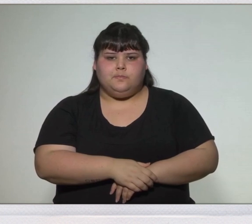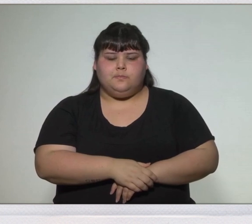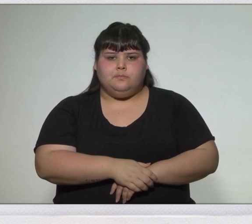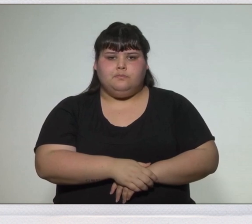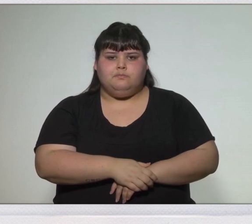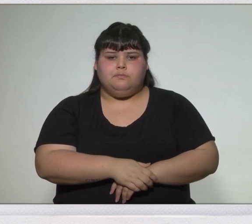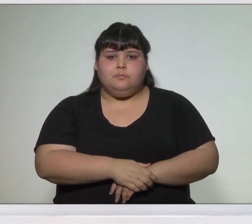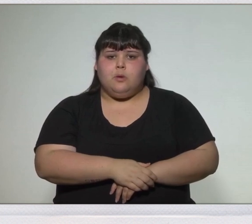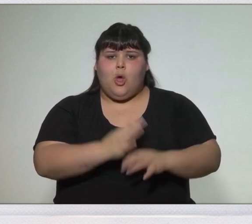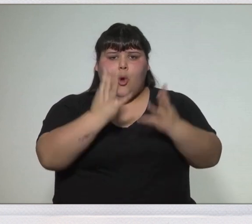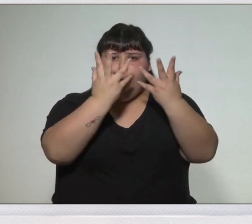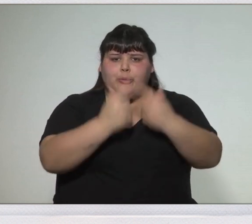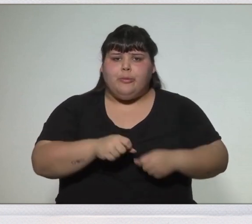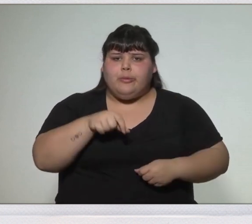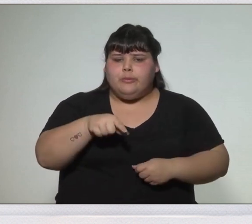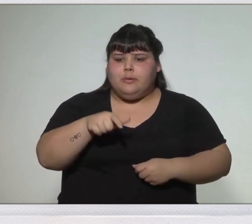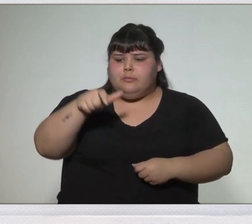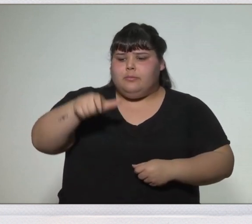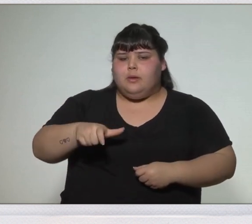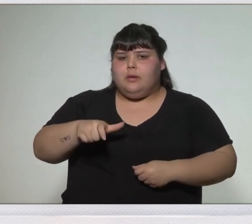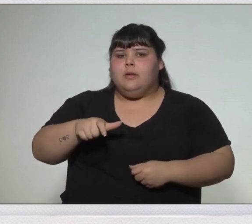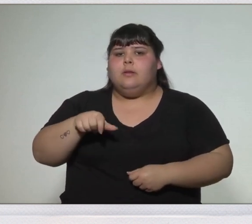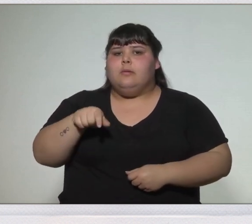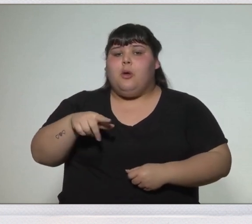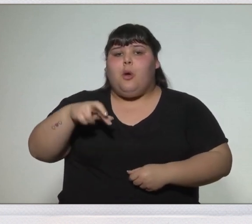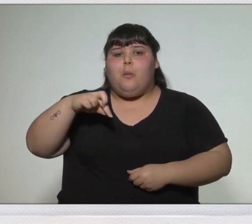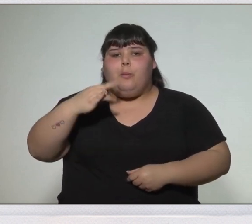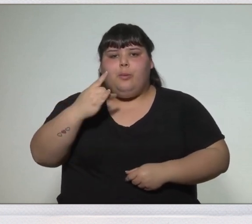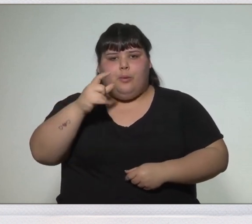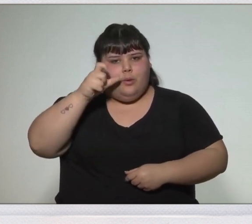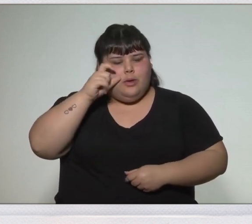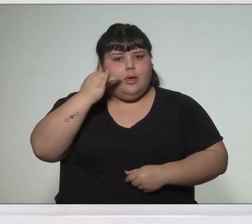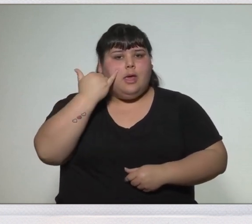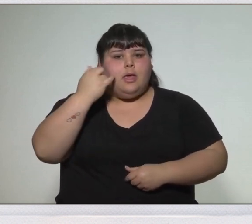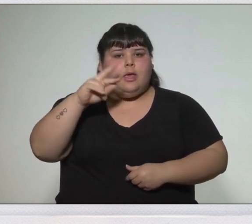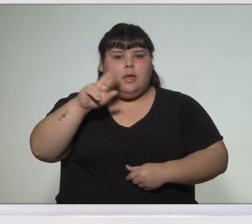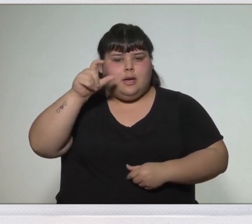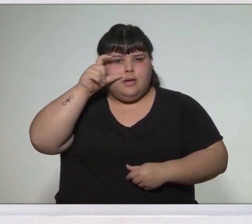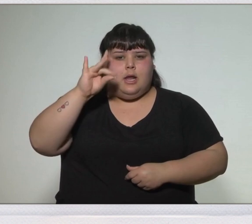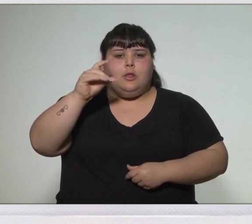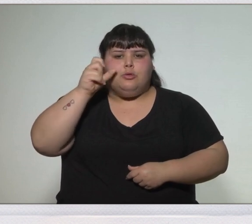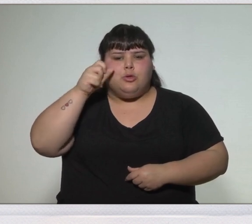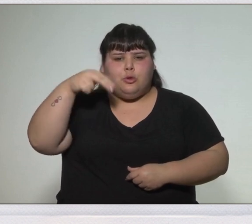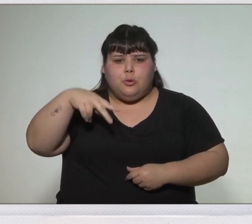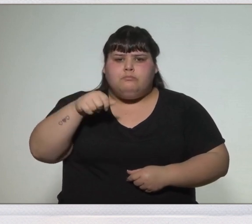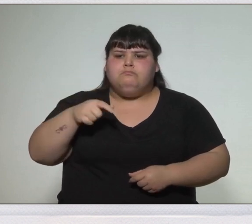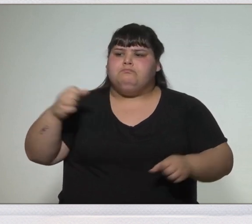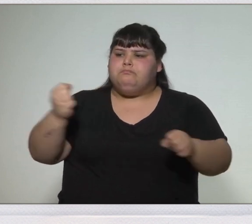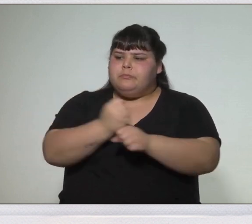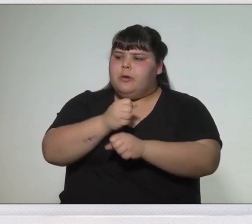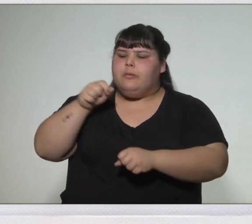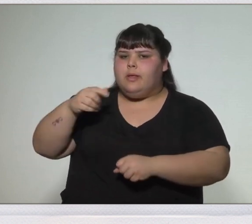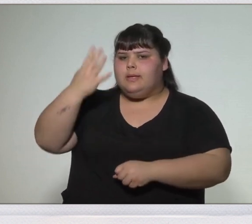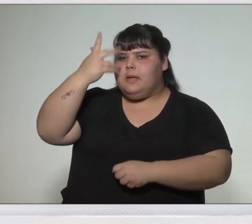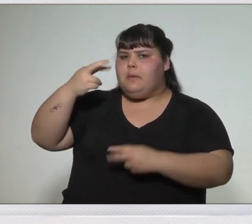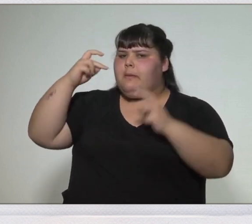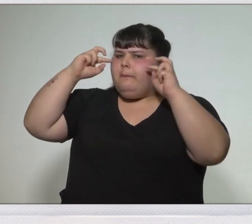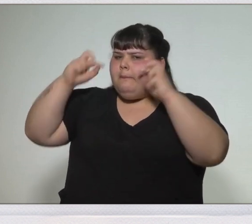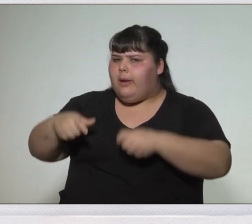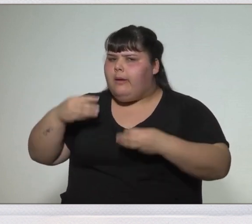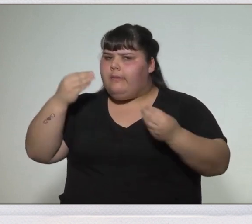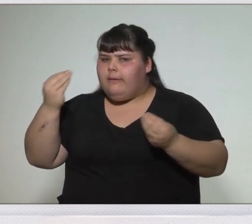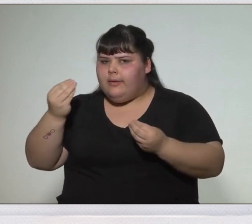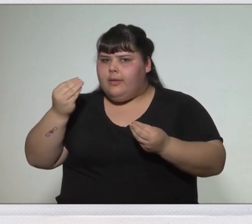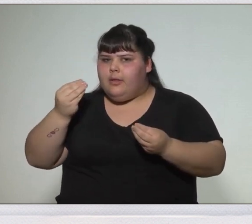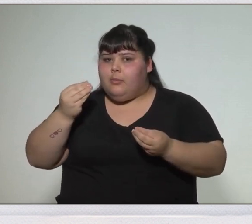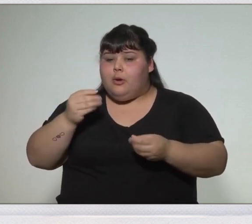Inmediatamente, Juan Martín de Pueyrredón avala el plan de San Martín para expulsar